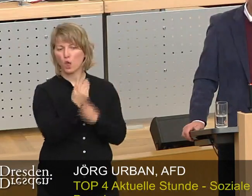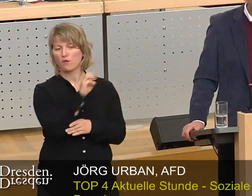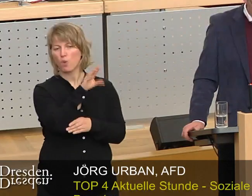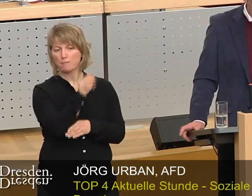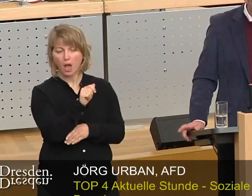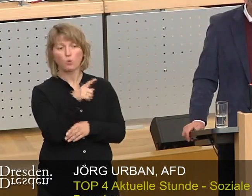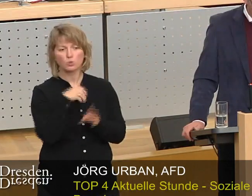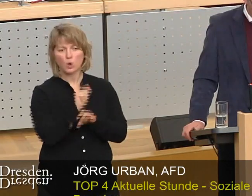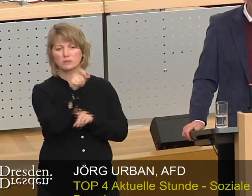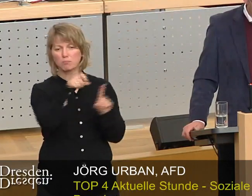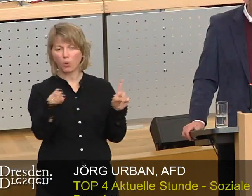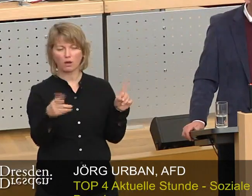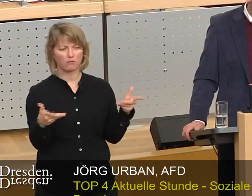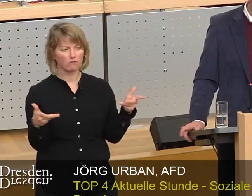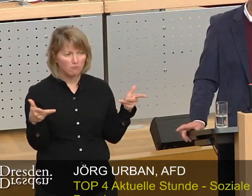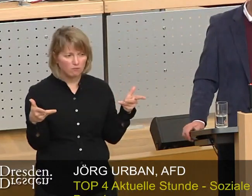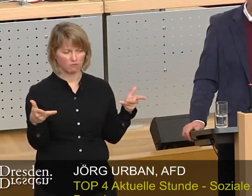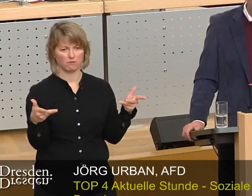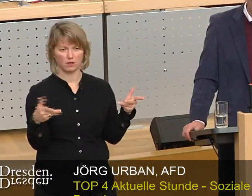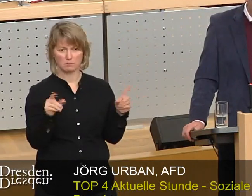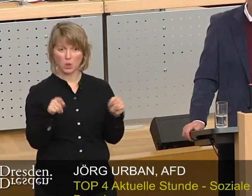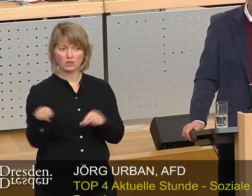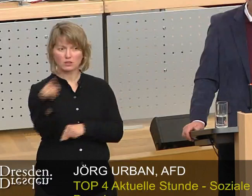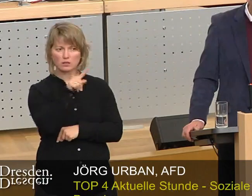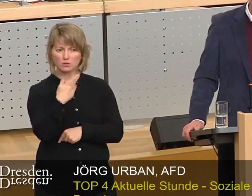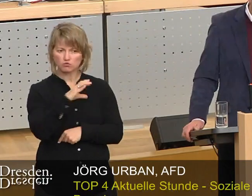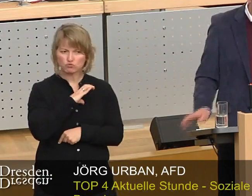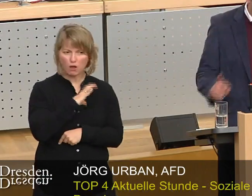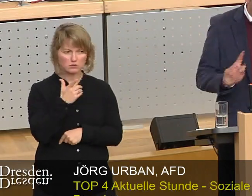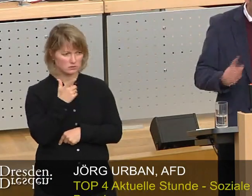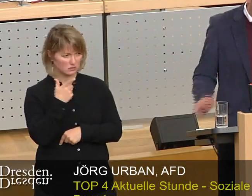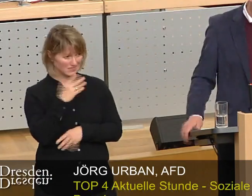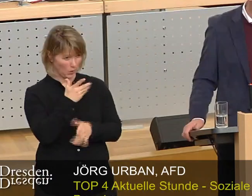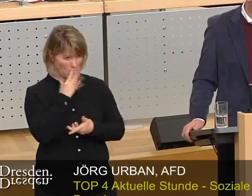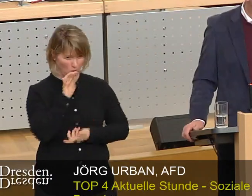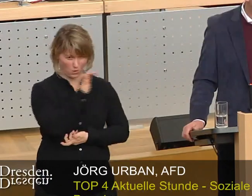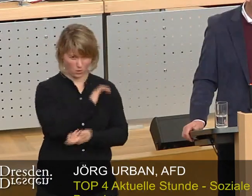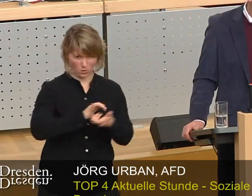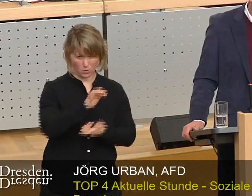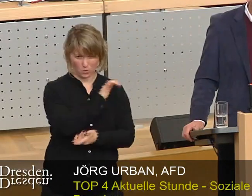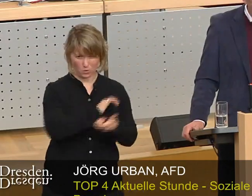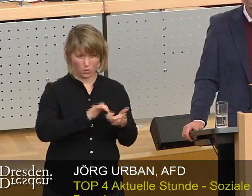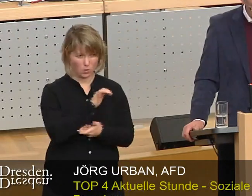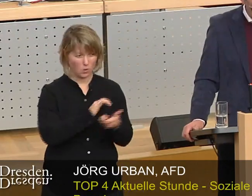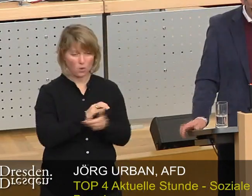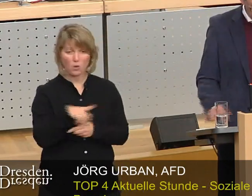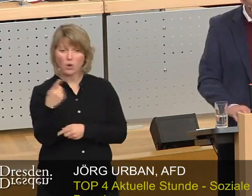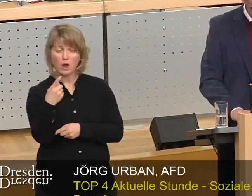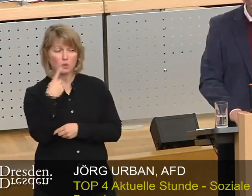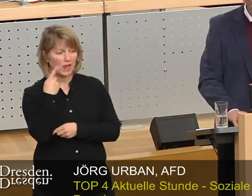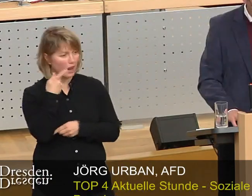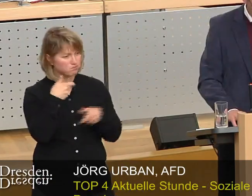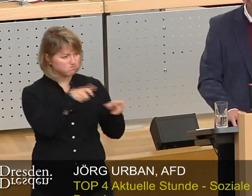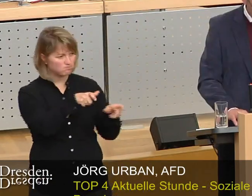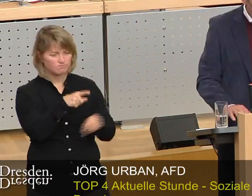Bürger guckt trotzdem in die Röhre. Er hat nämlich nicht die geringste Möglichkeit, das Desaster, welches Sie heute sehenden Auges anrichten wollen,